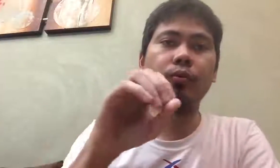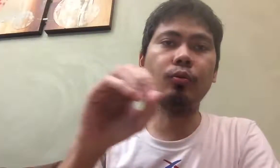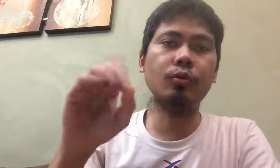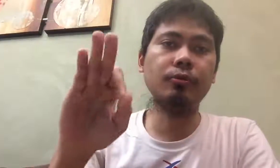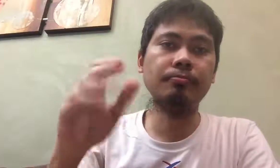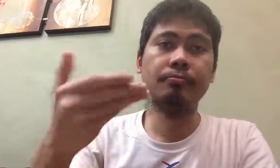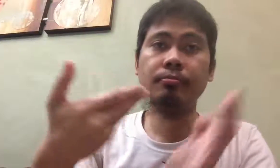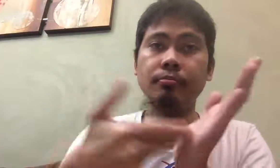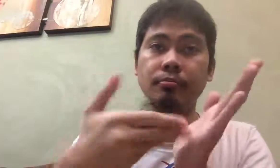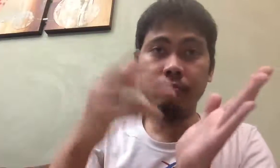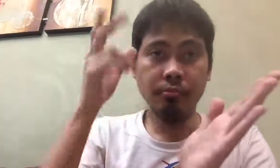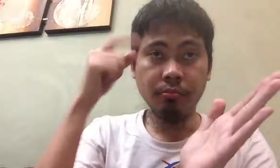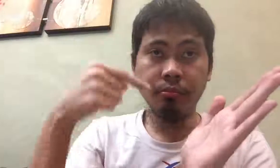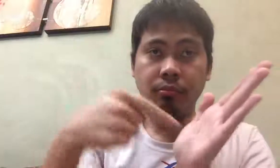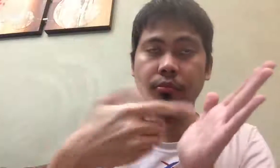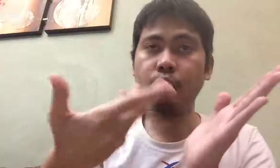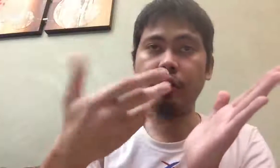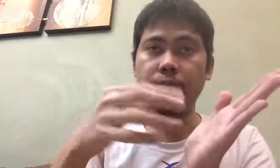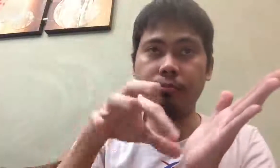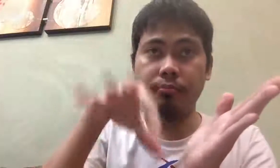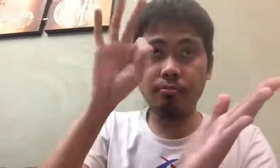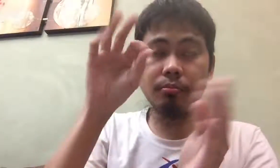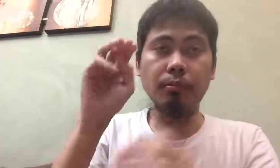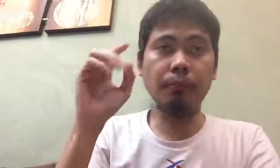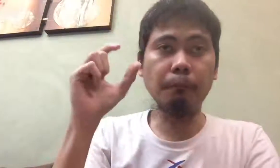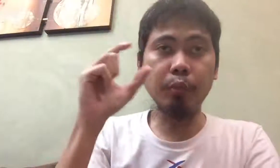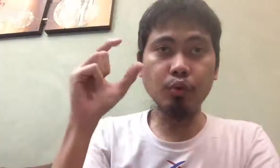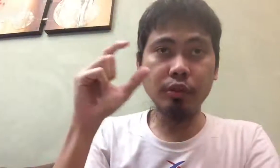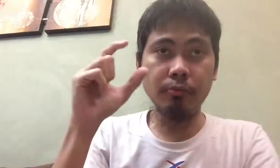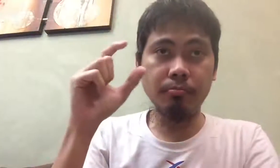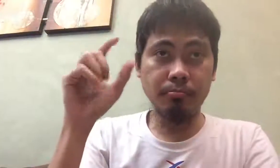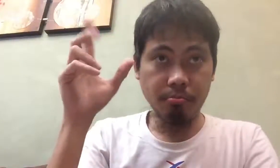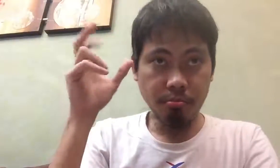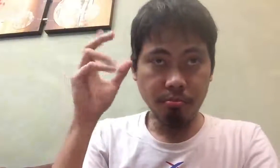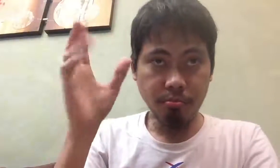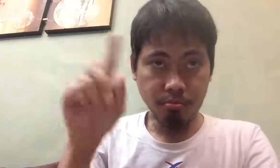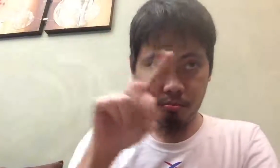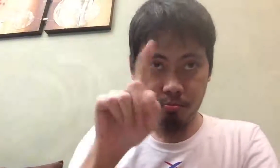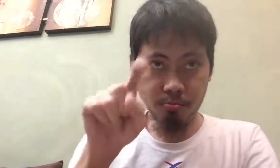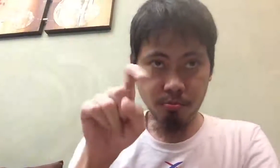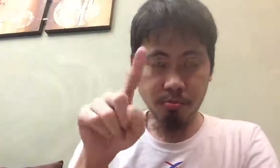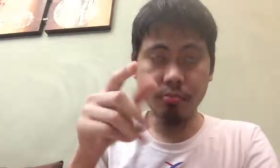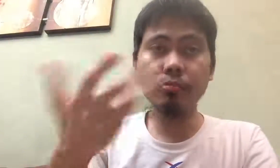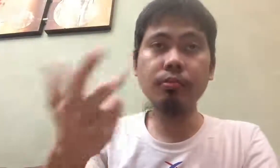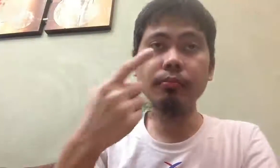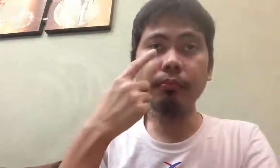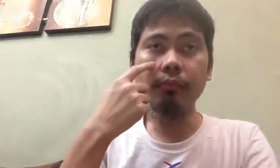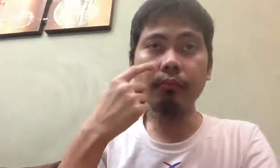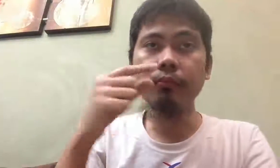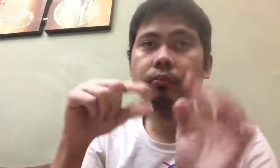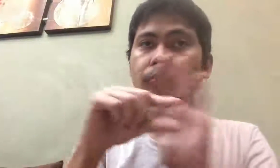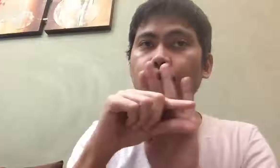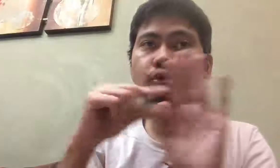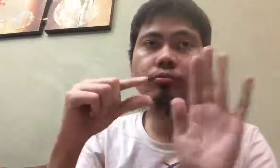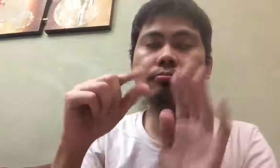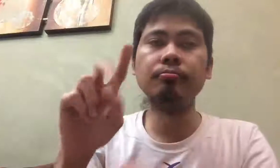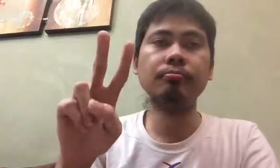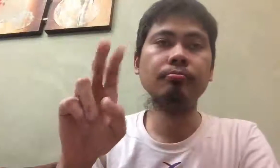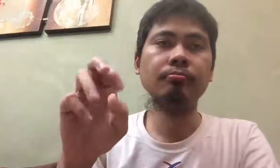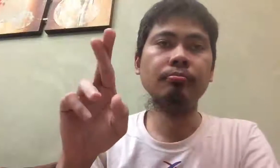ng mga kung saan, masigasi ang pila. Mga vans na hindi otorisa lalatong huli ang isang ito